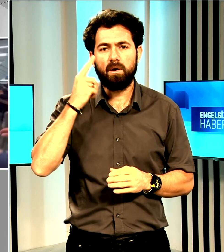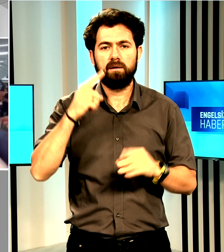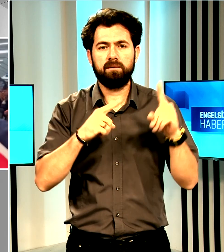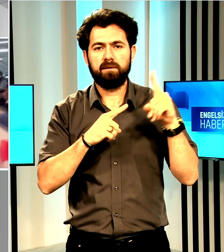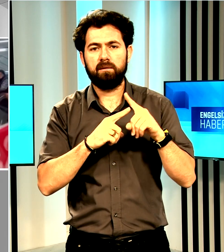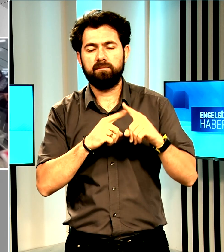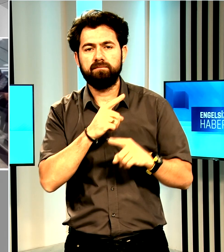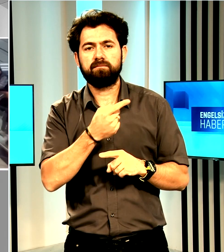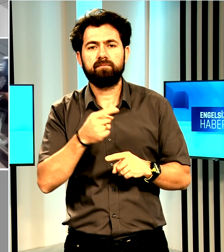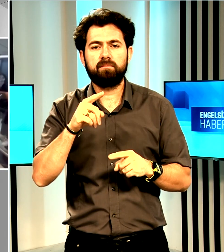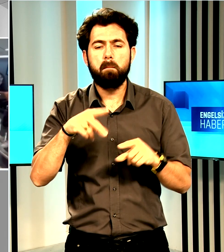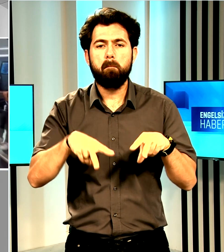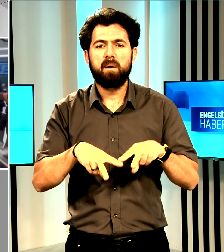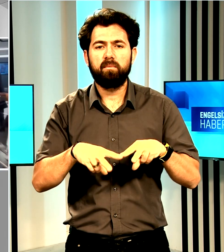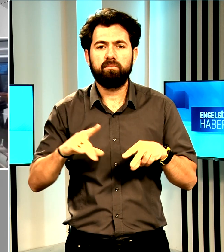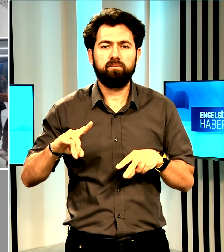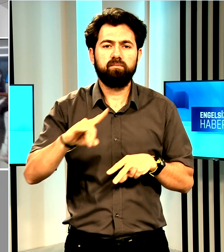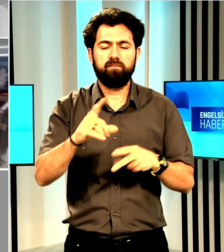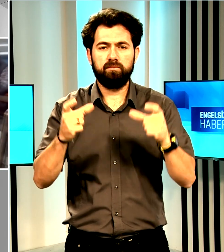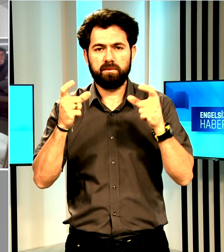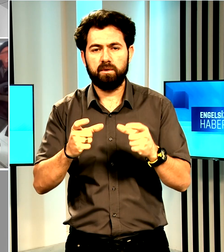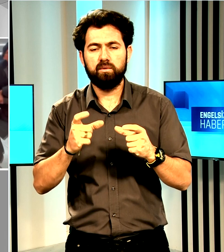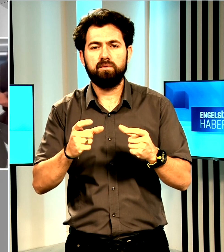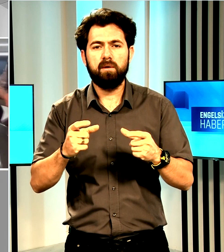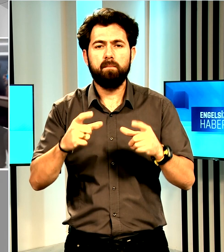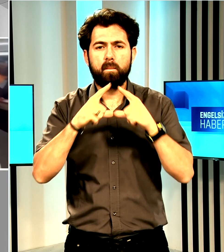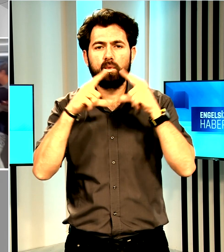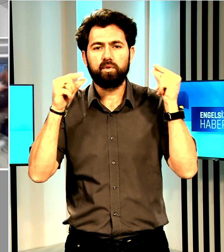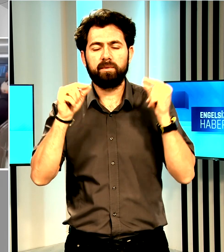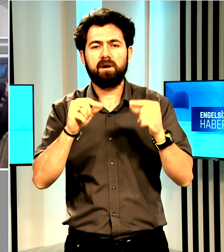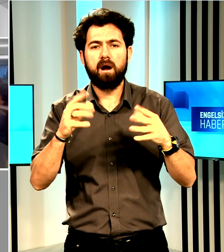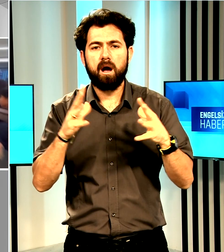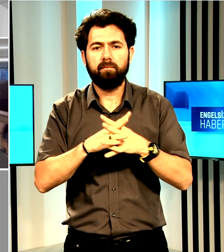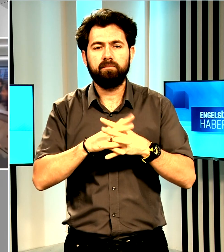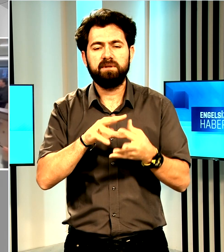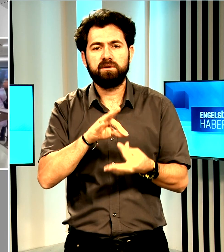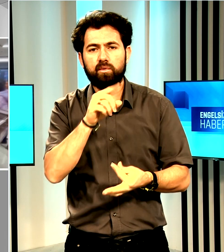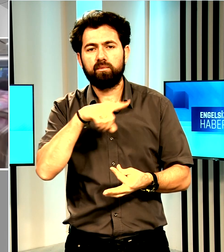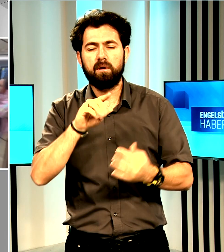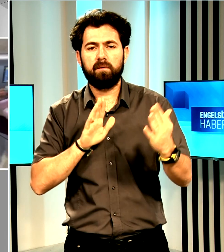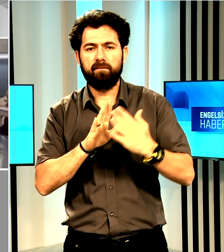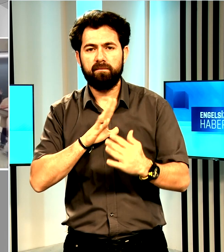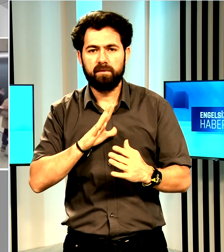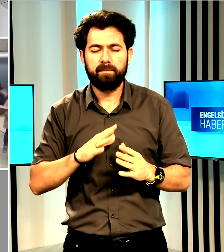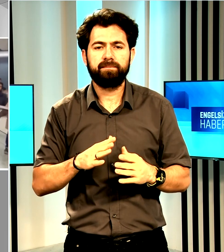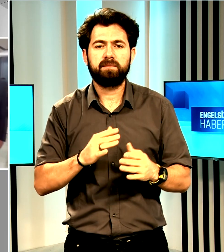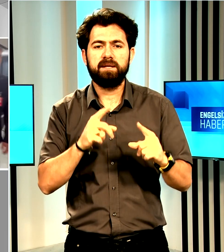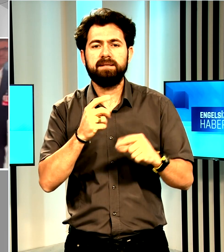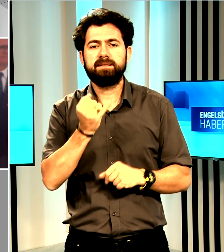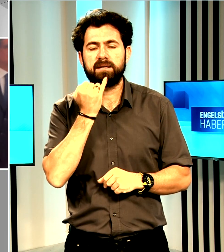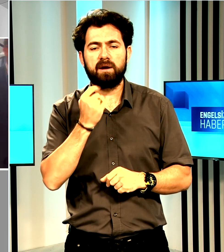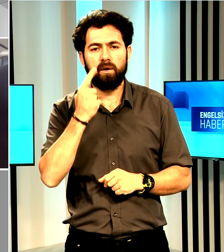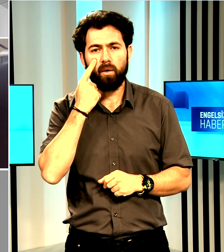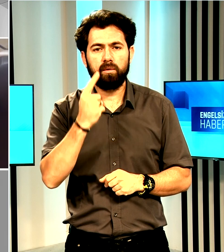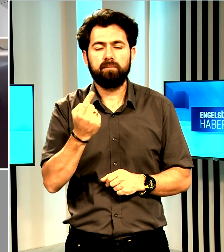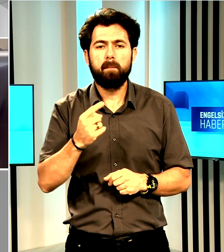Cumhurbaşkanı Tatar, Melbourne Havalimanı'nda coşkulu bir kalabalık tarafından karşılandı. Temasları